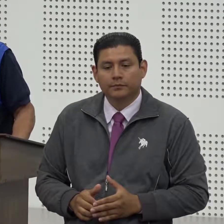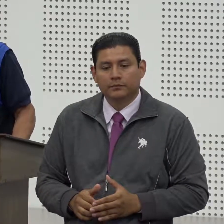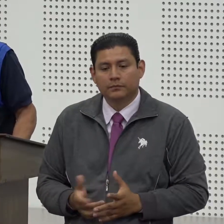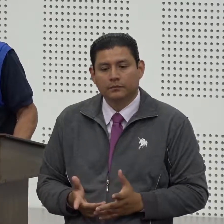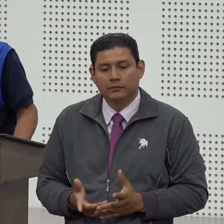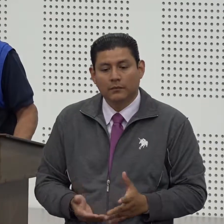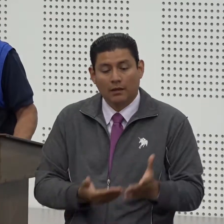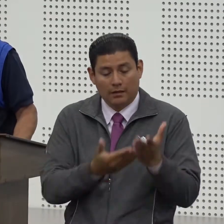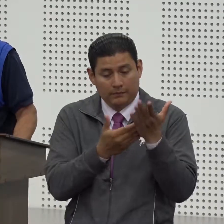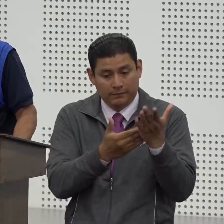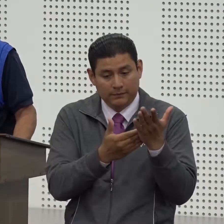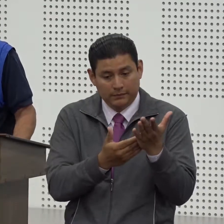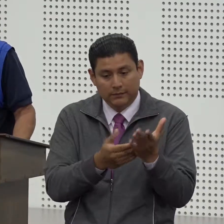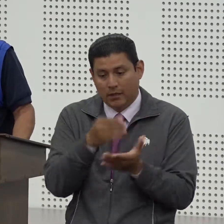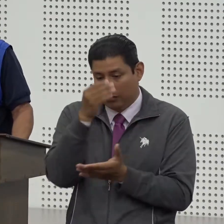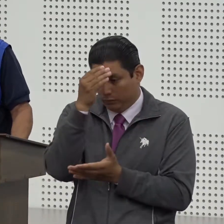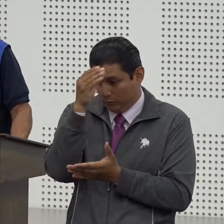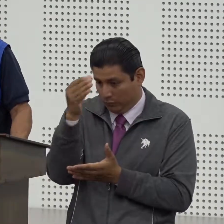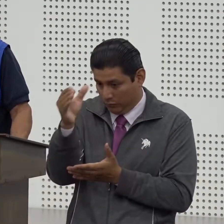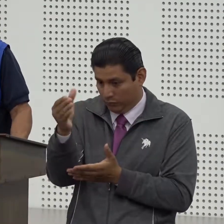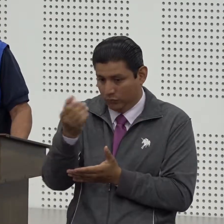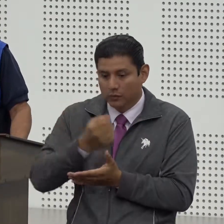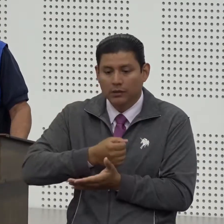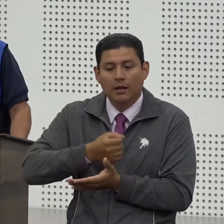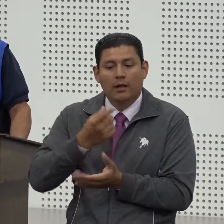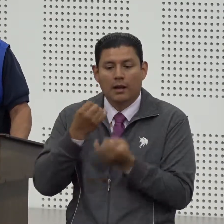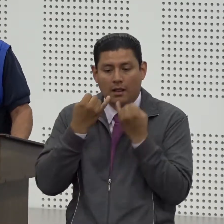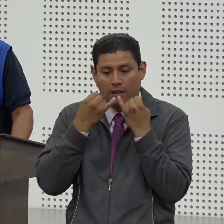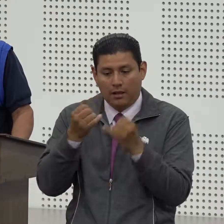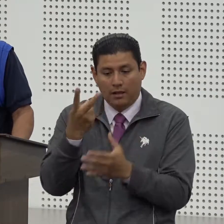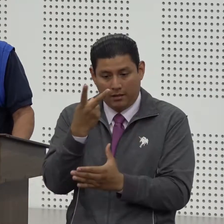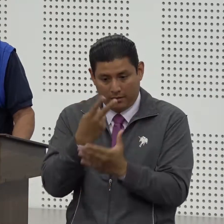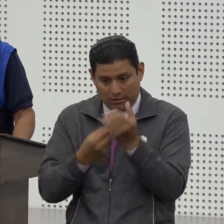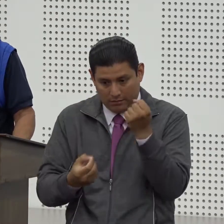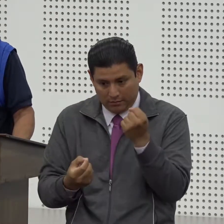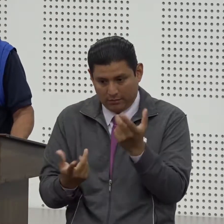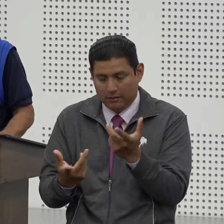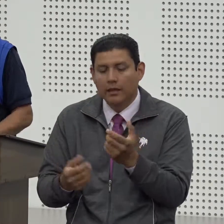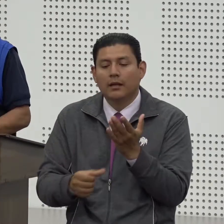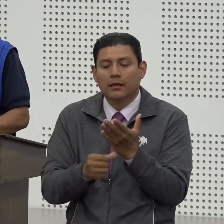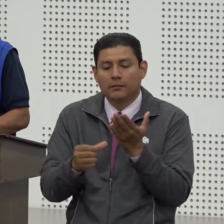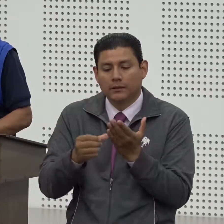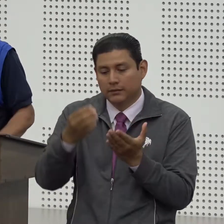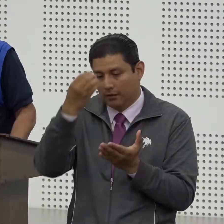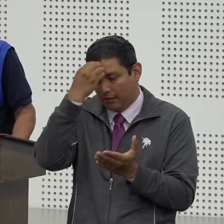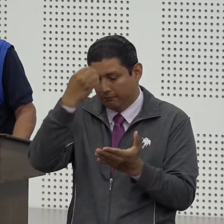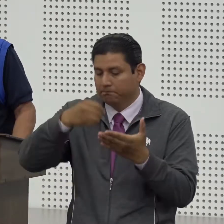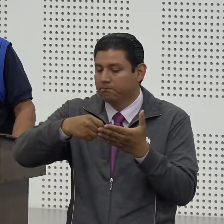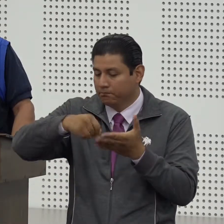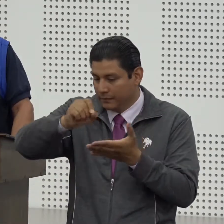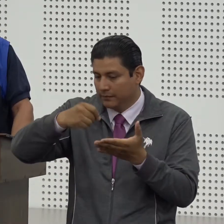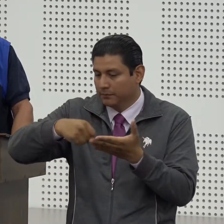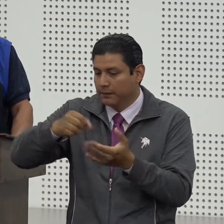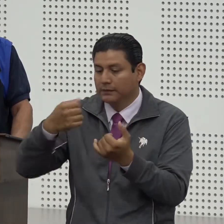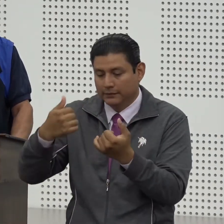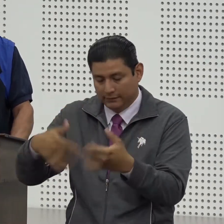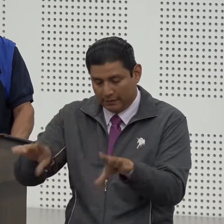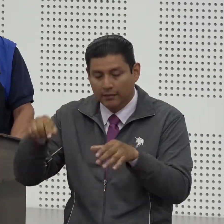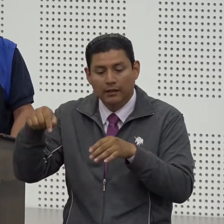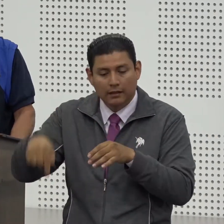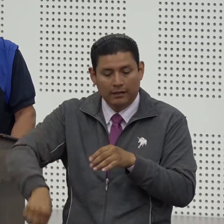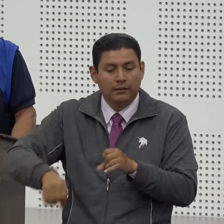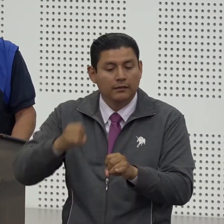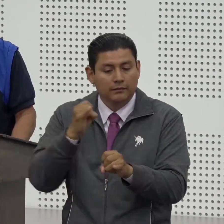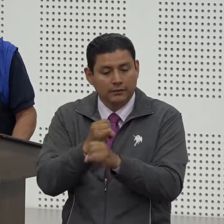bicultural bilingüe a nivel nacional por parte del ministerio de educación hay apertura del instituto Sachi y